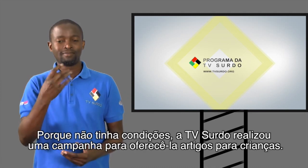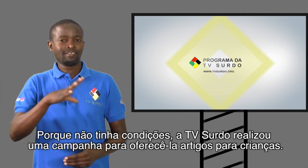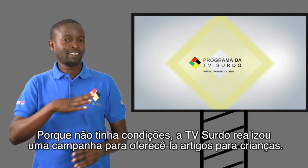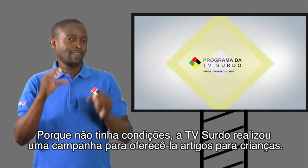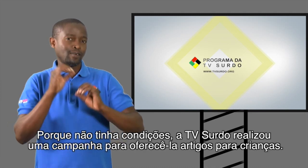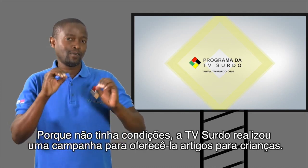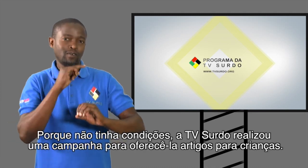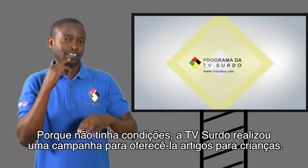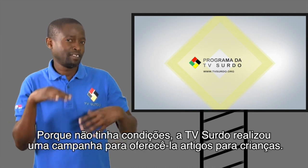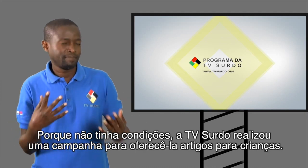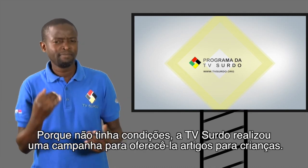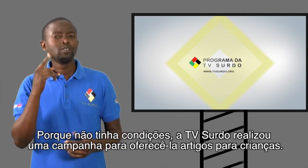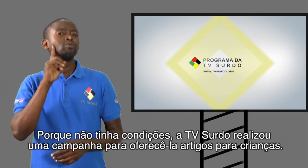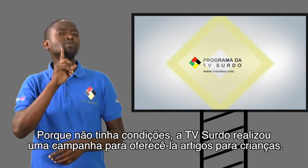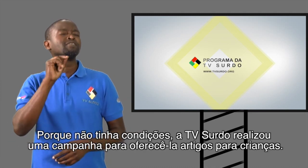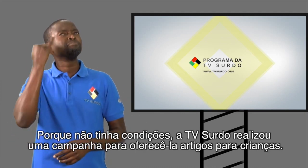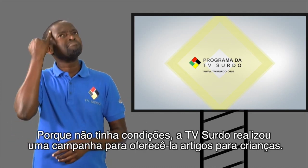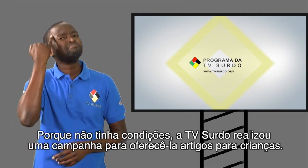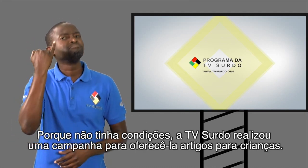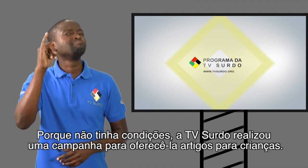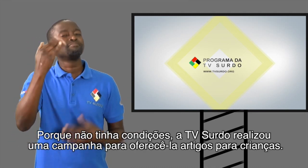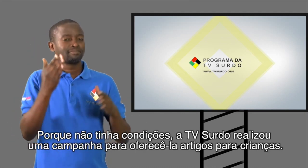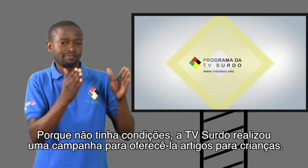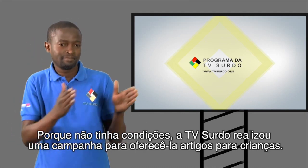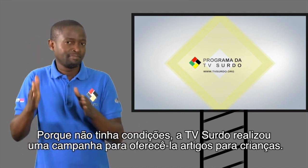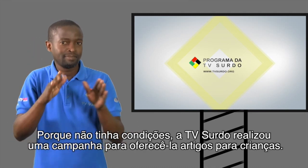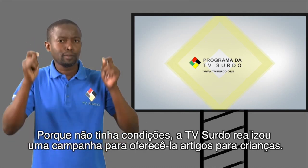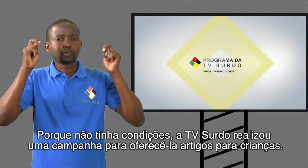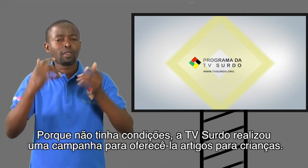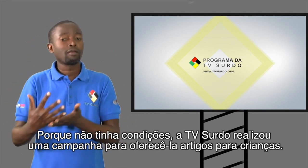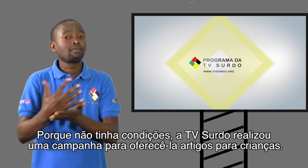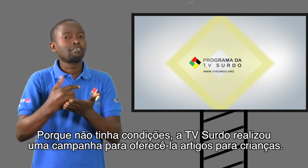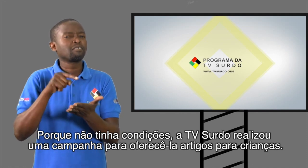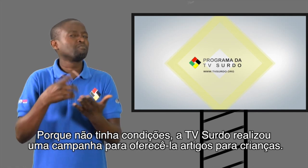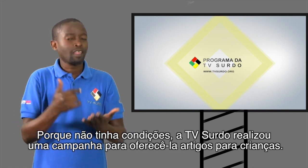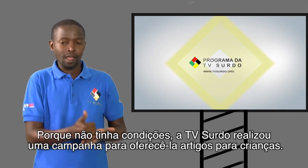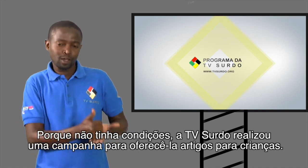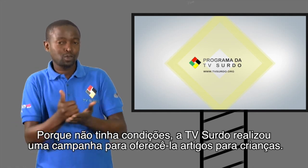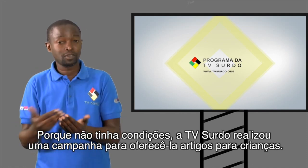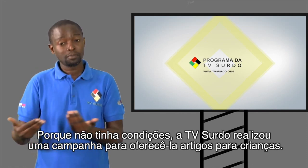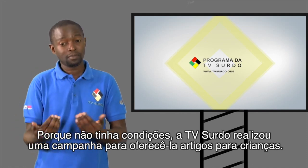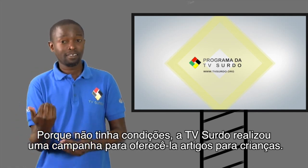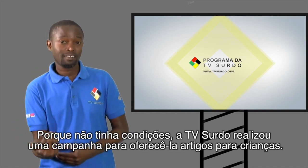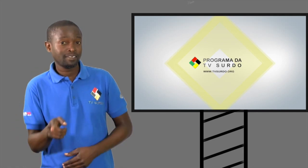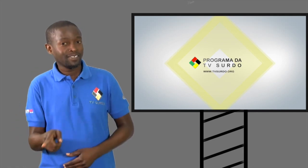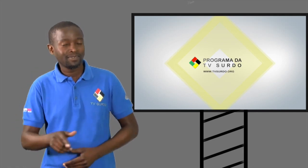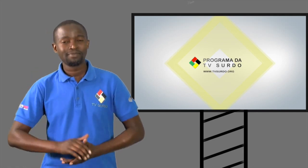Porque não tinha condições, a TV Surdo realizou uma campanha para oferecê-la artigos para crianças.